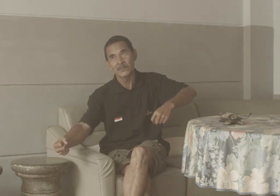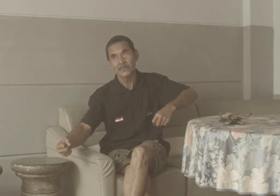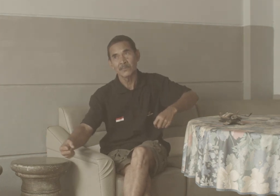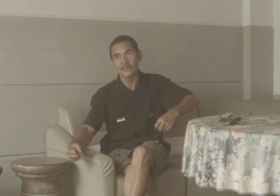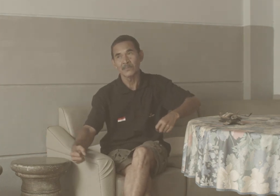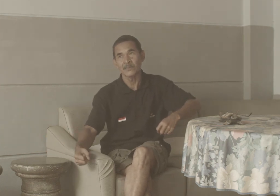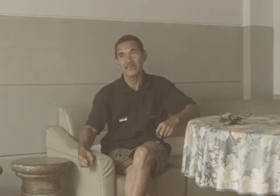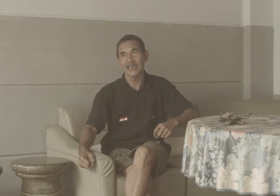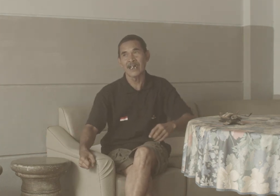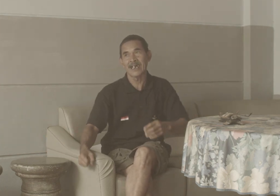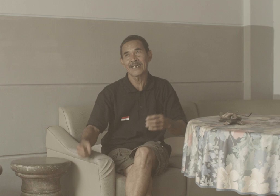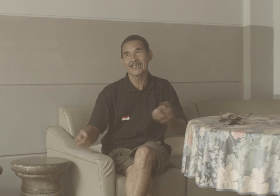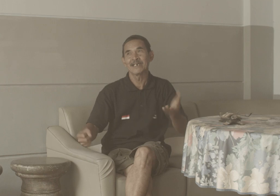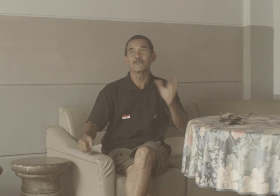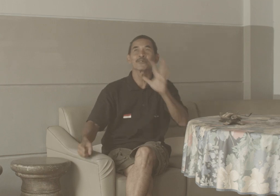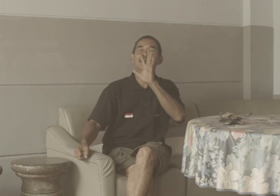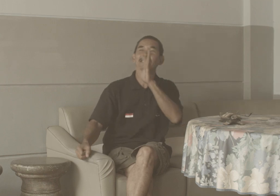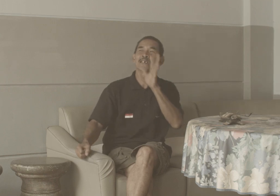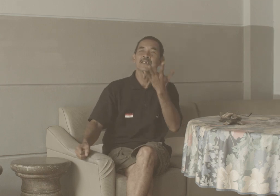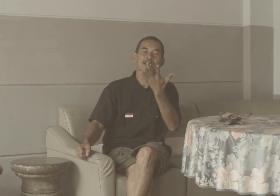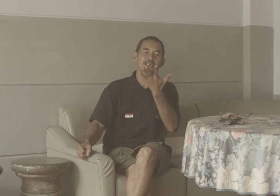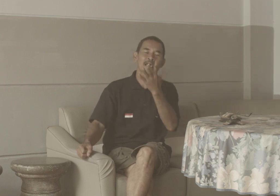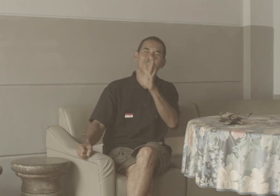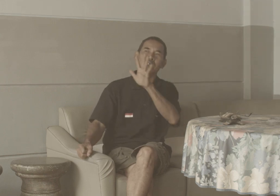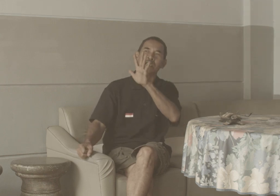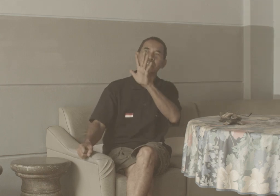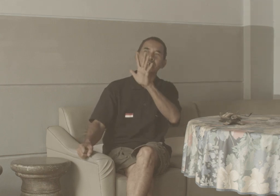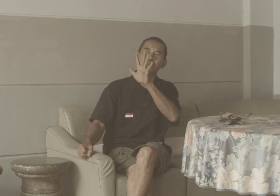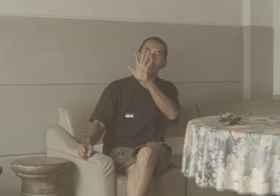Ya Mungkin Kadang-kadang Muncul